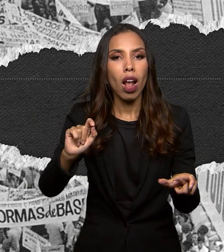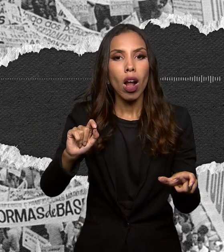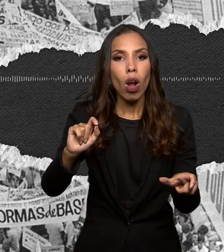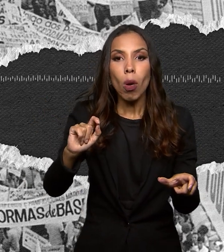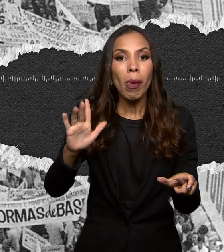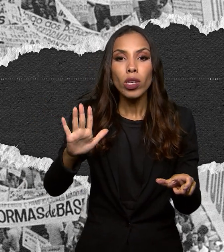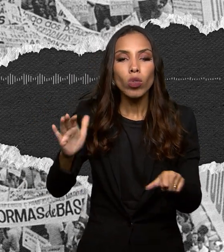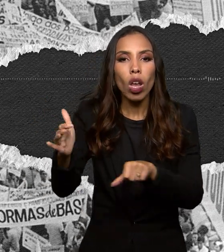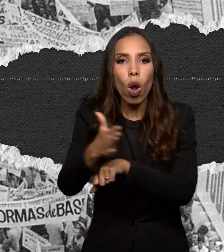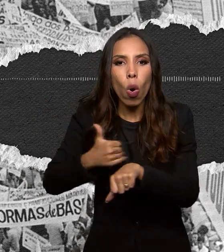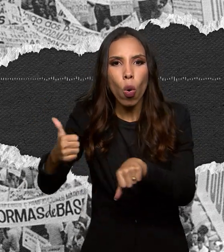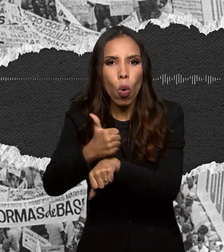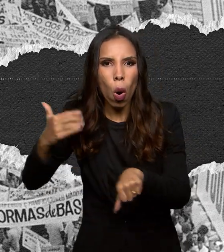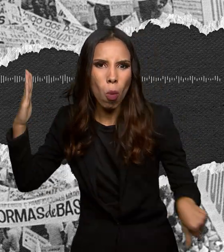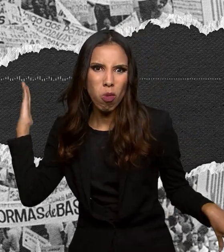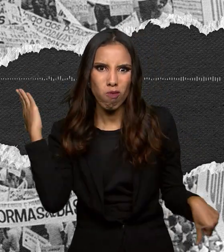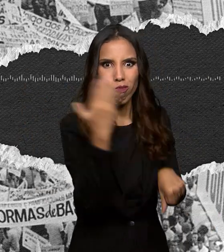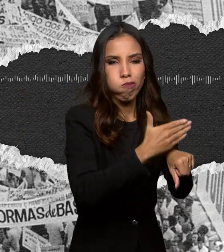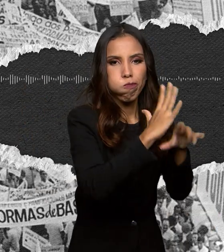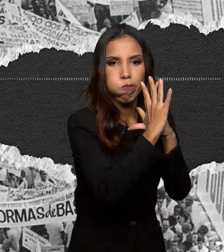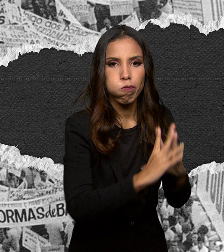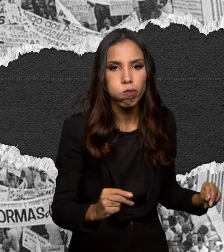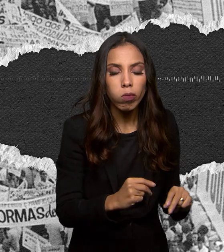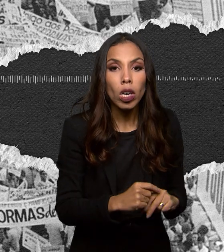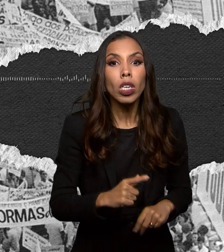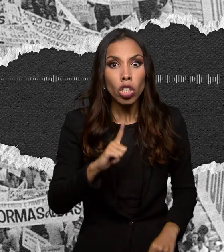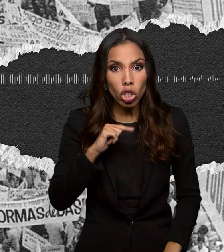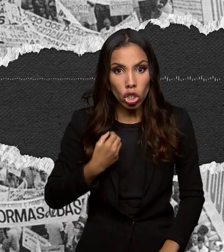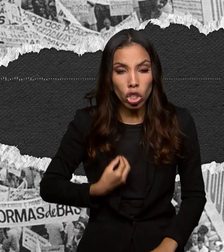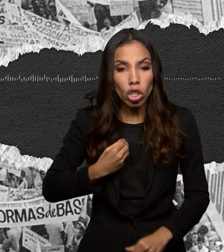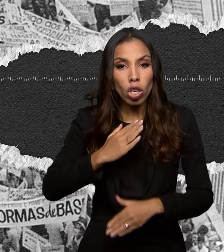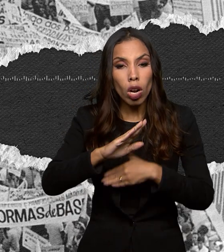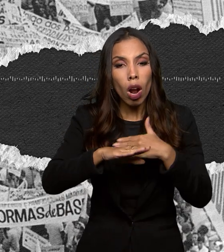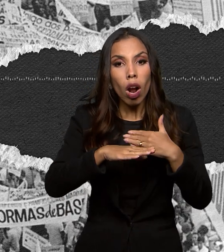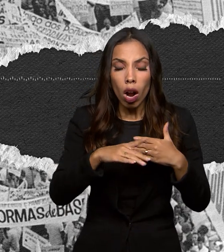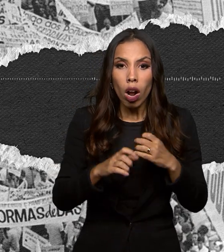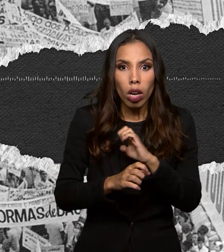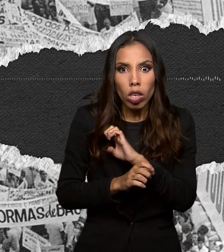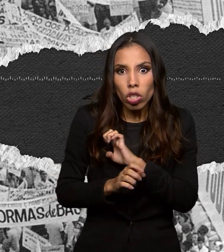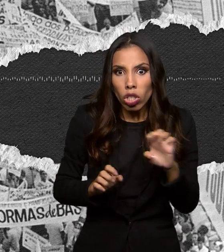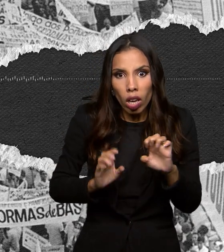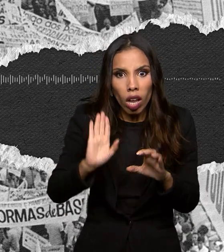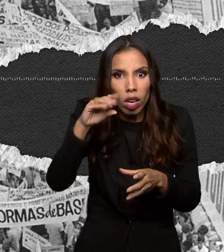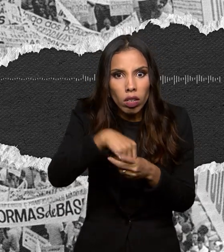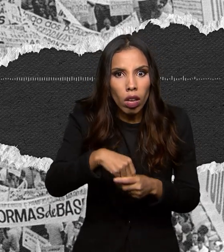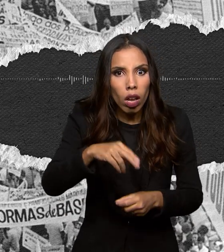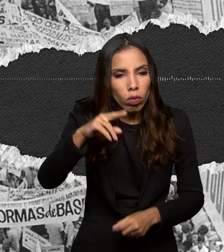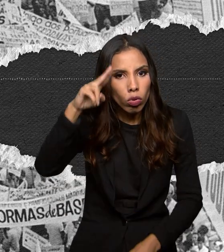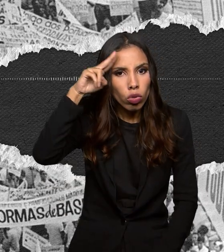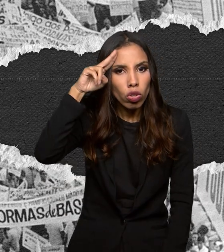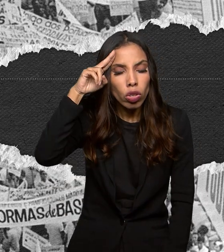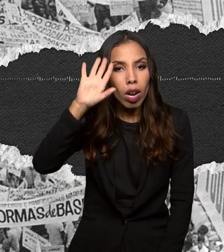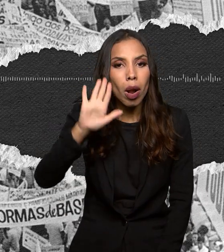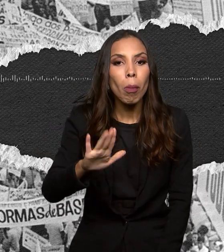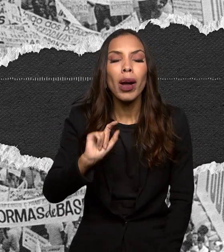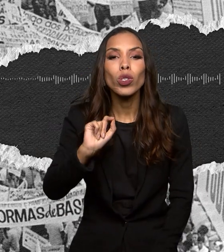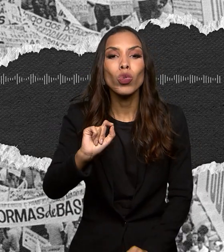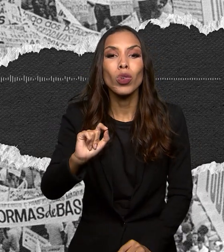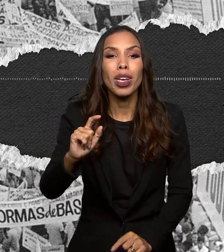tinha militar progressista até entre os generais mas o caldo entornou o mesmo foi com os militares de baixa patente com soldos baixos